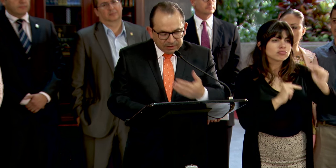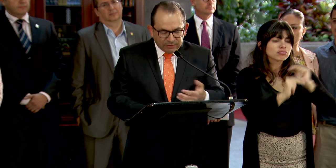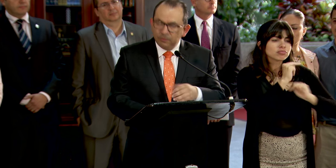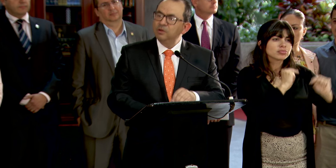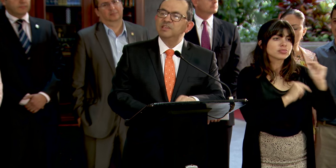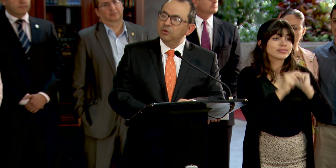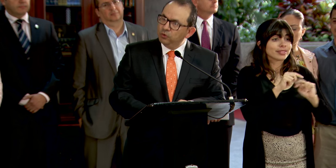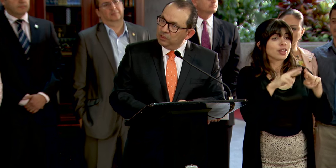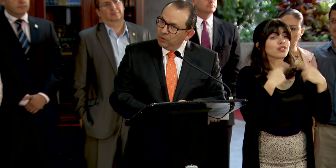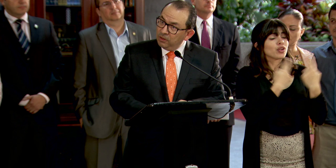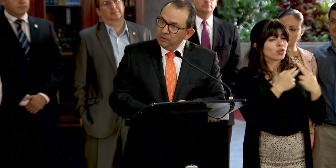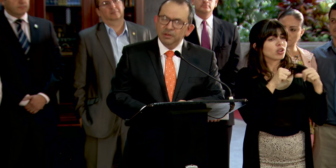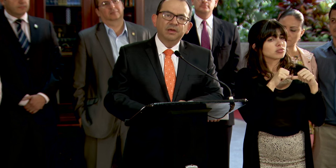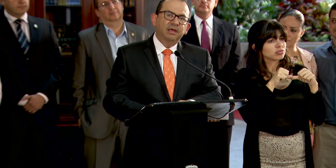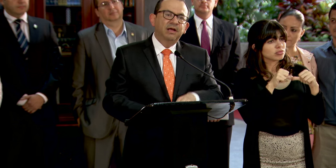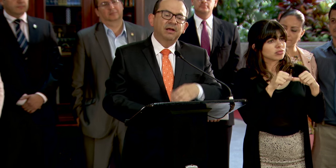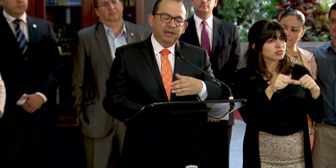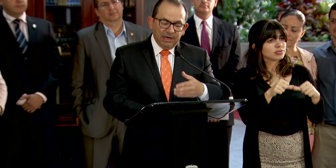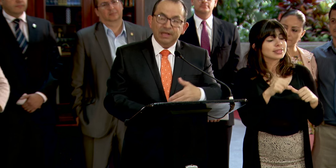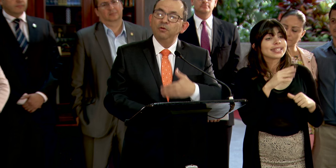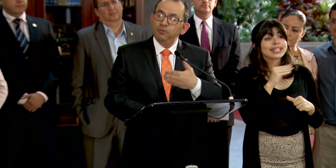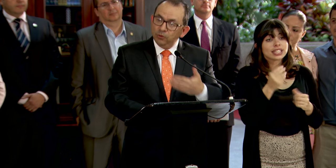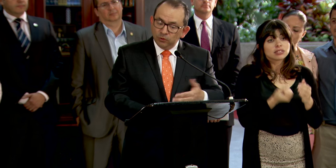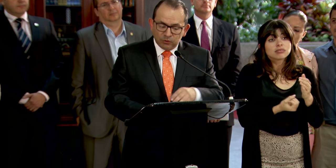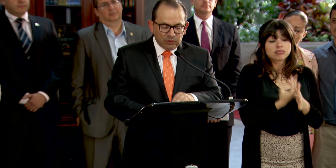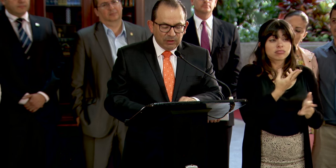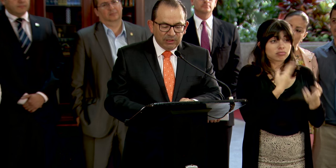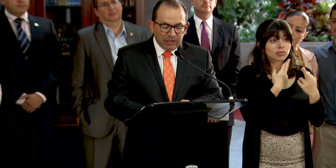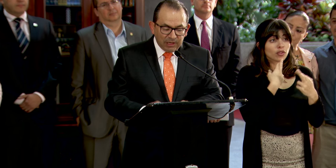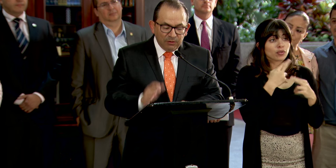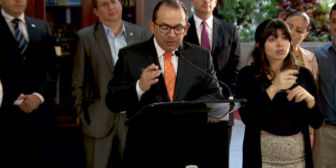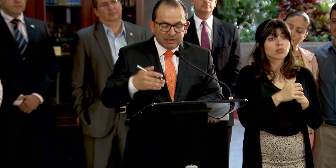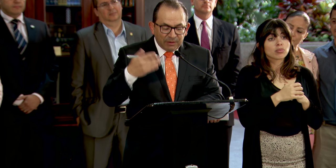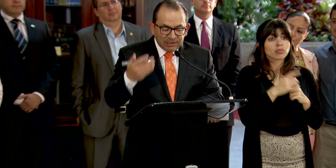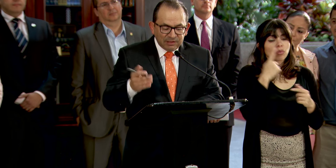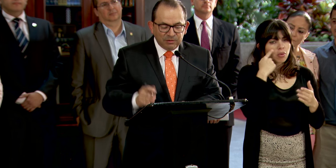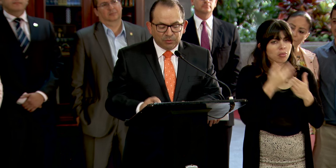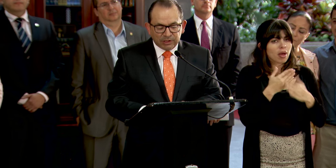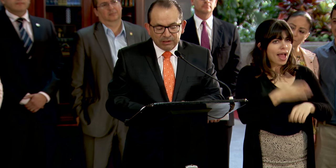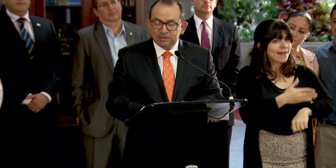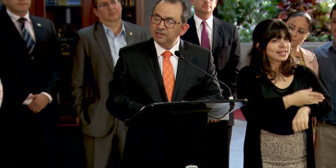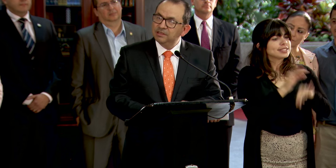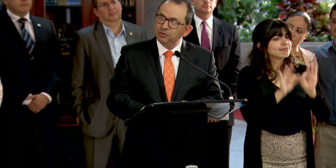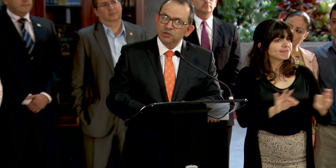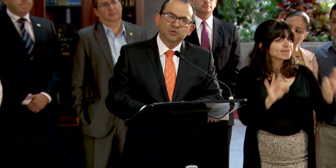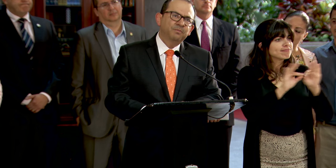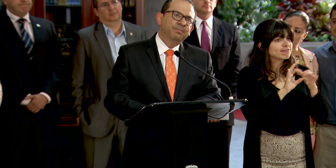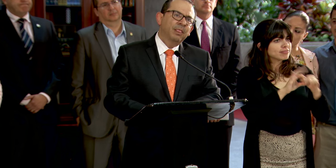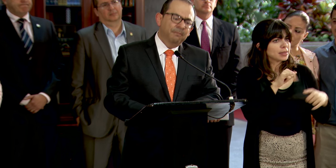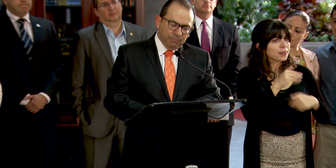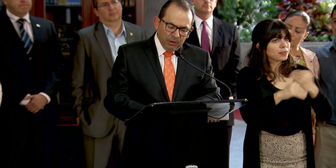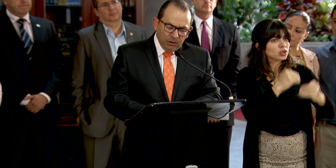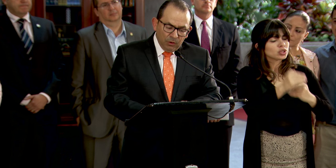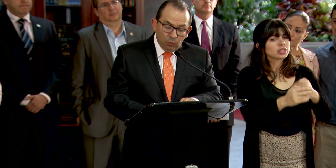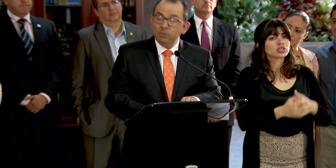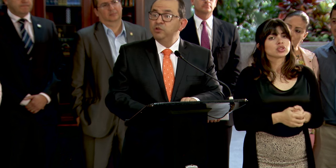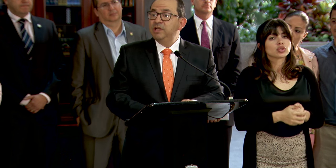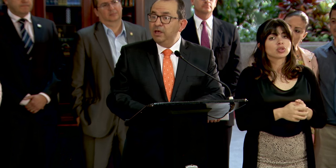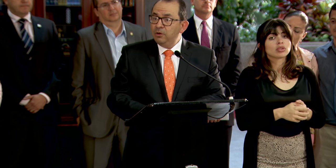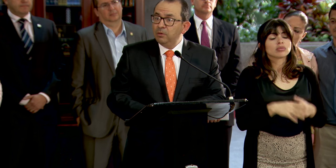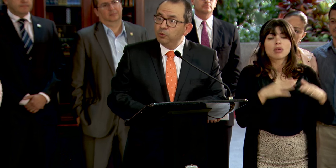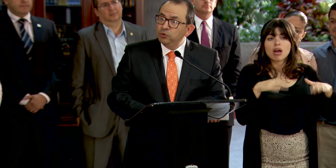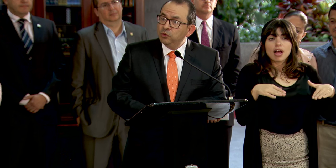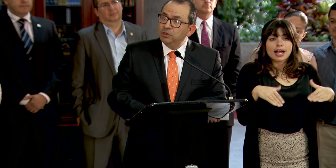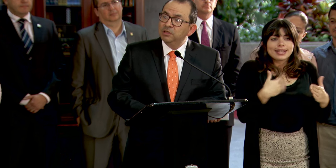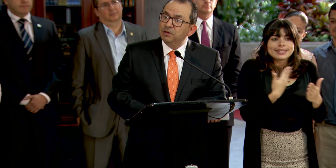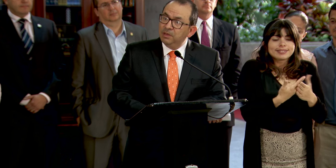Estas reuniones han continuado y han generado frutos tangibles, avances importantes en este proceso. No hemos